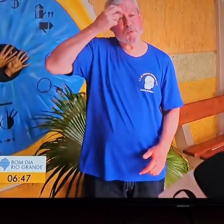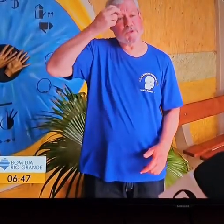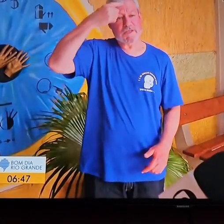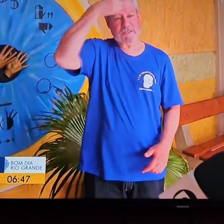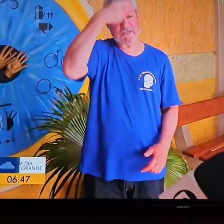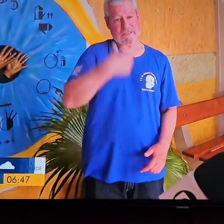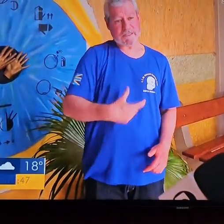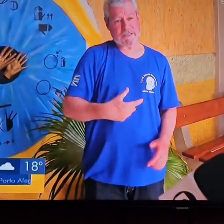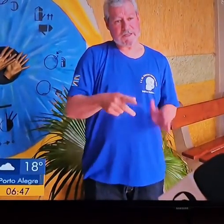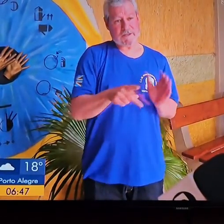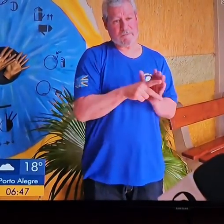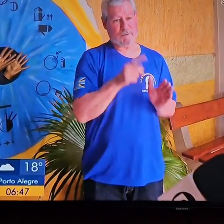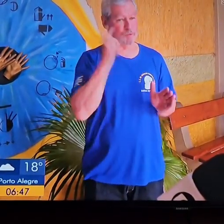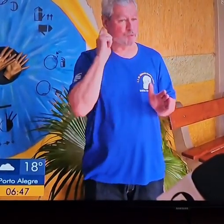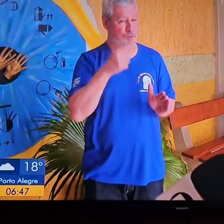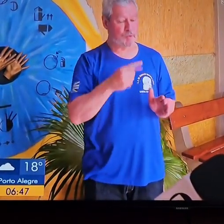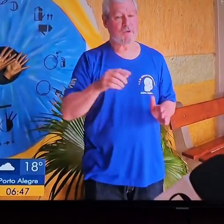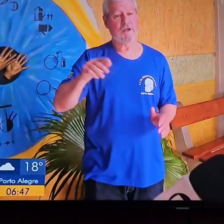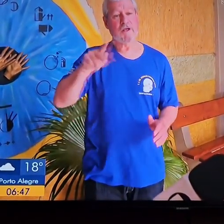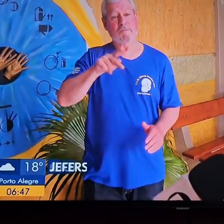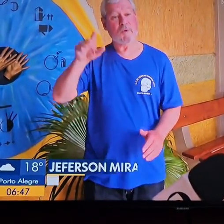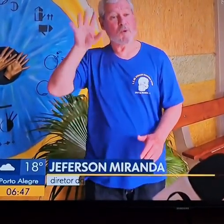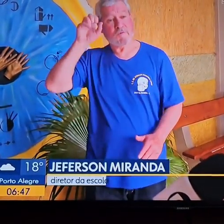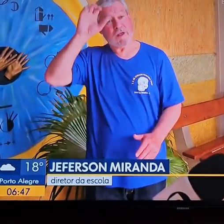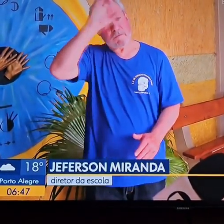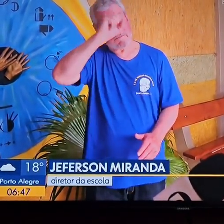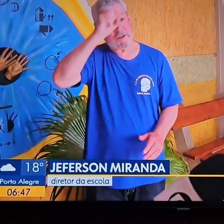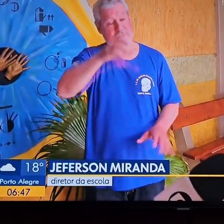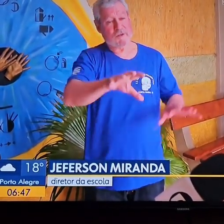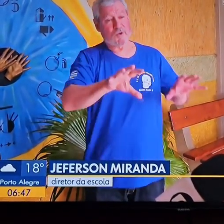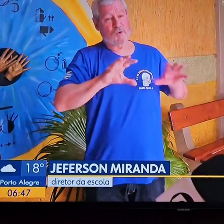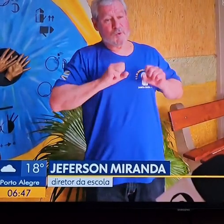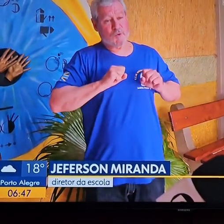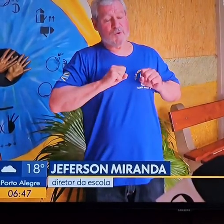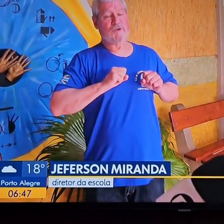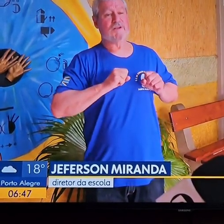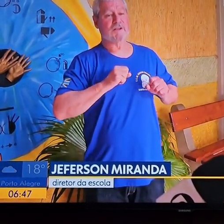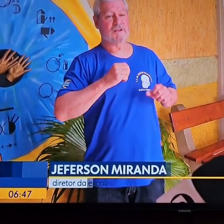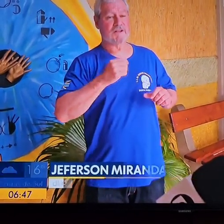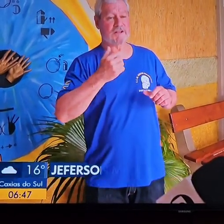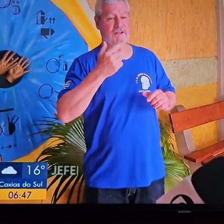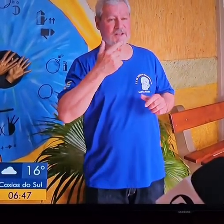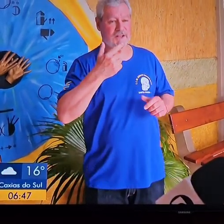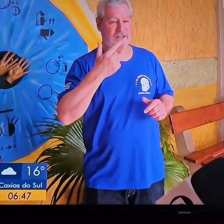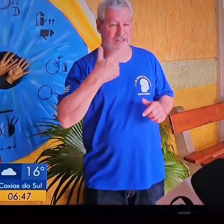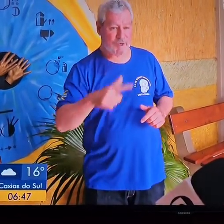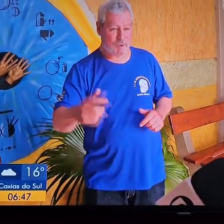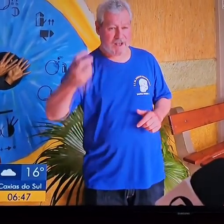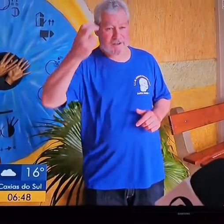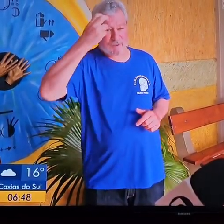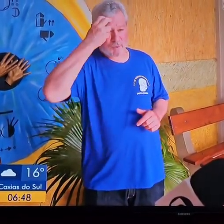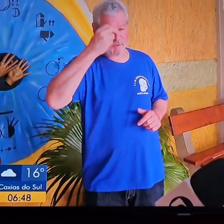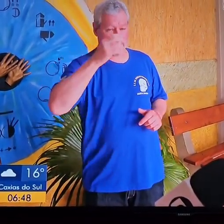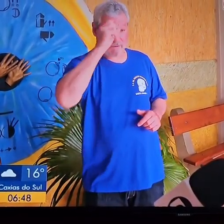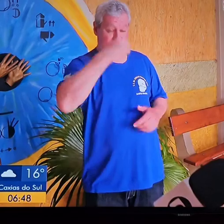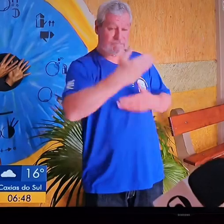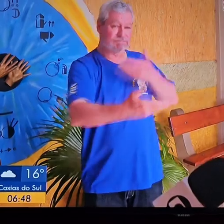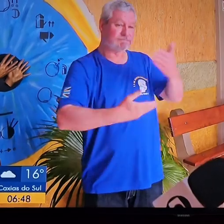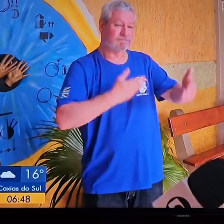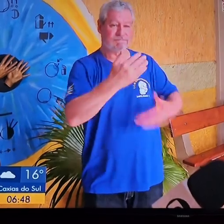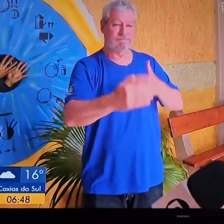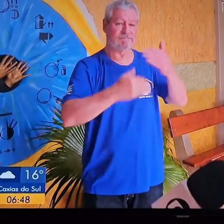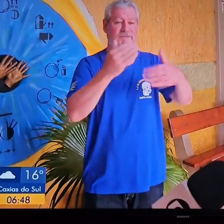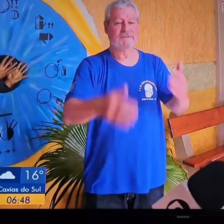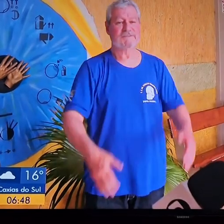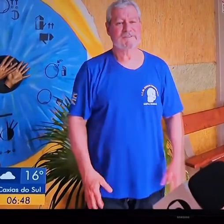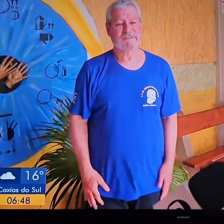Mas a primeira língua, que é a língua dos sinais, faz o surdo construir sua identidade. E faz que ele aprenda o que